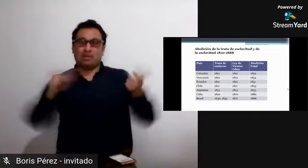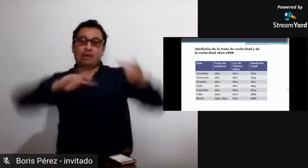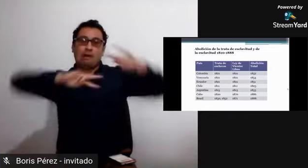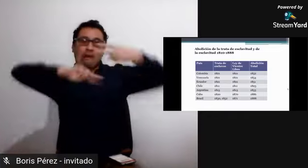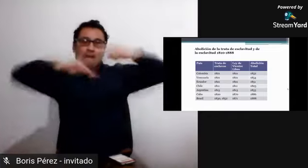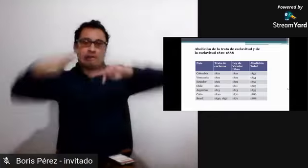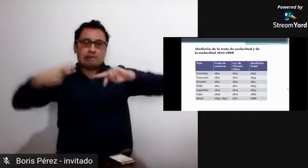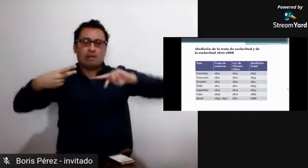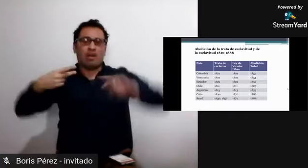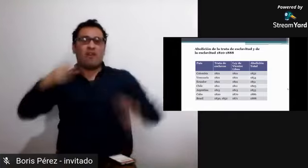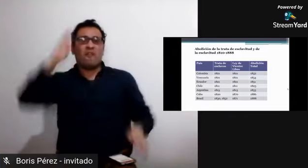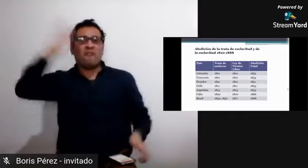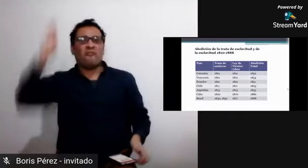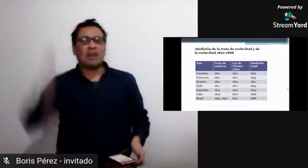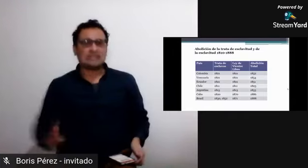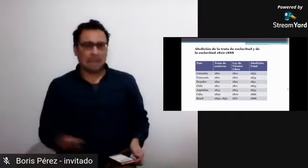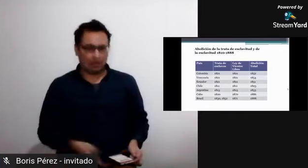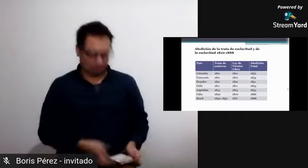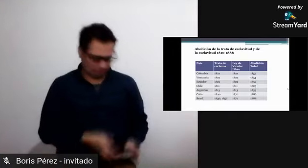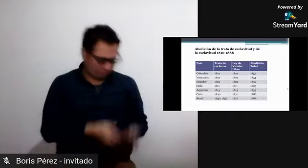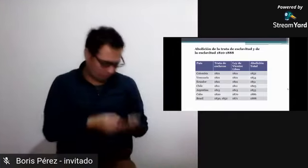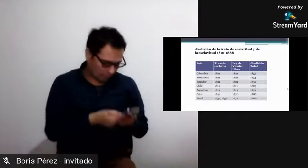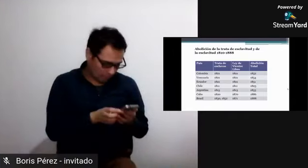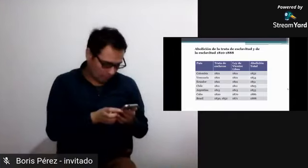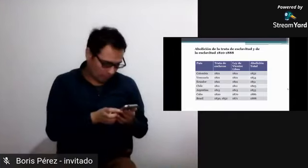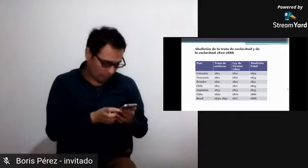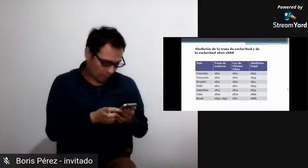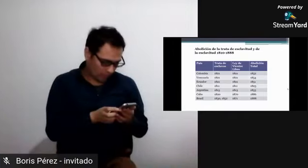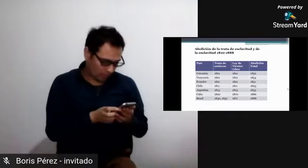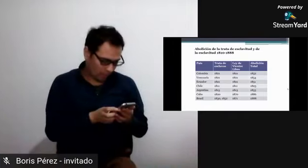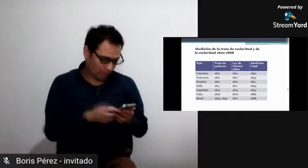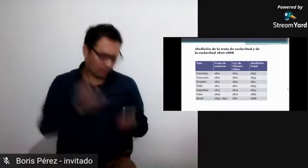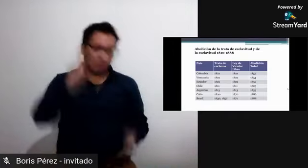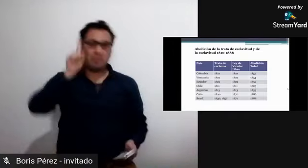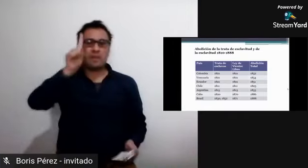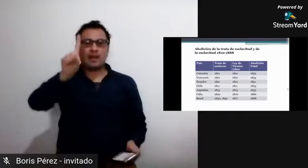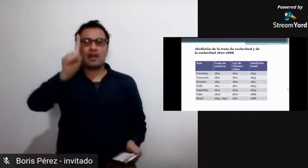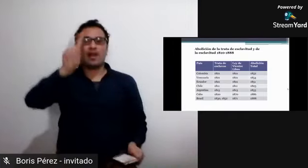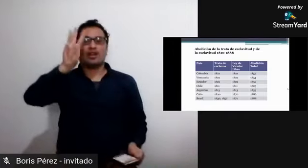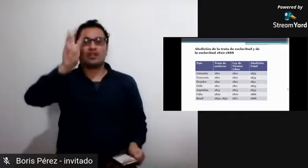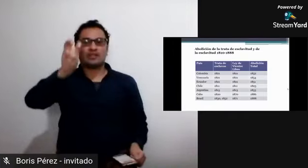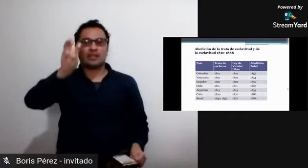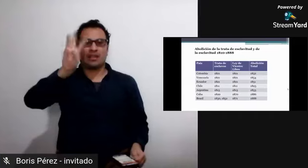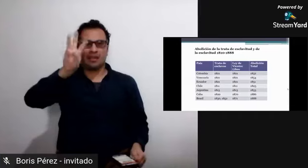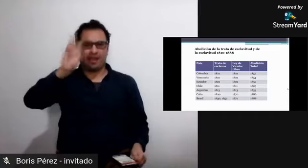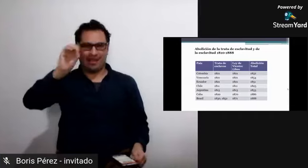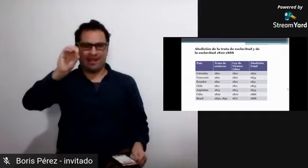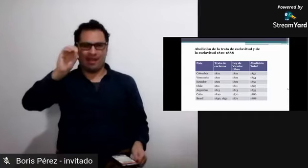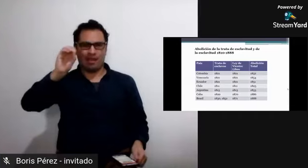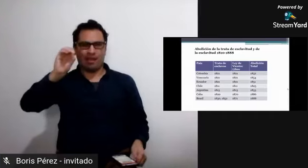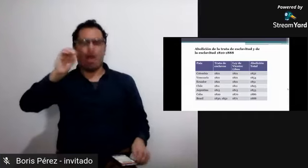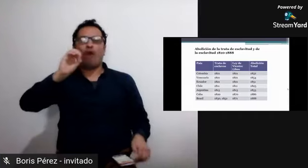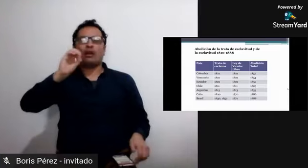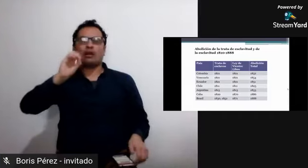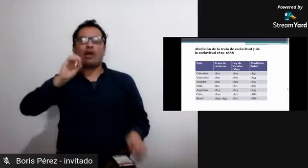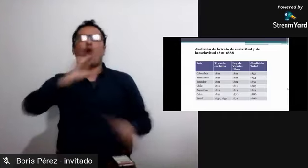y nos damos cuenta que no es mucha la diferencia de esclavos que ya